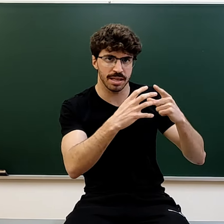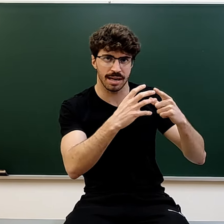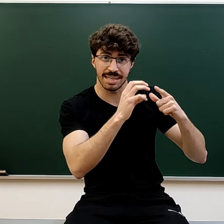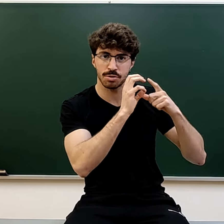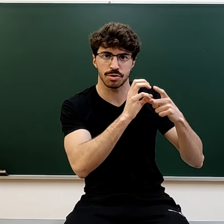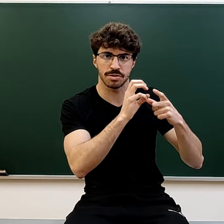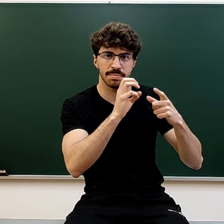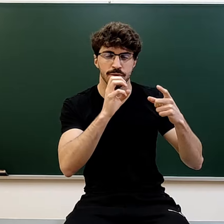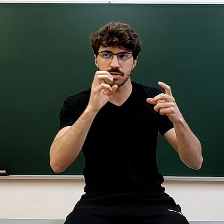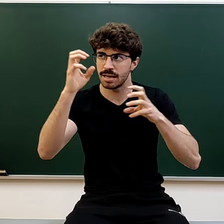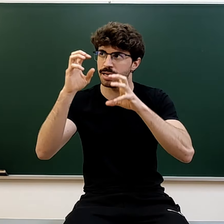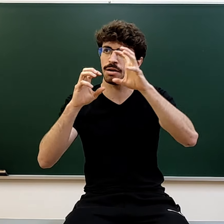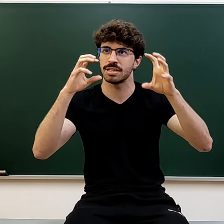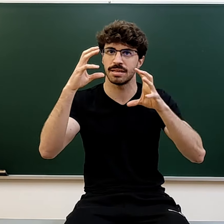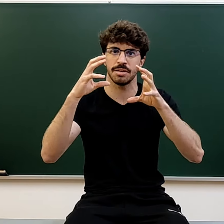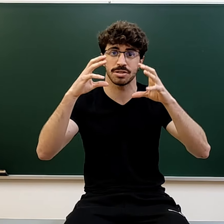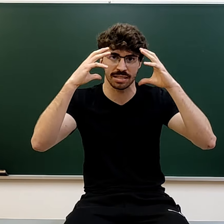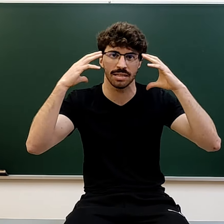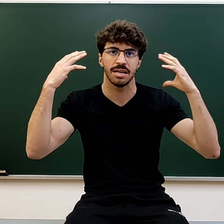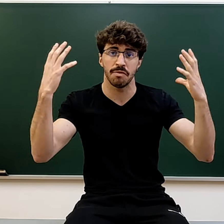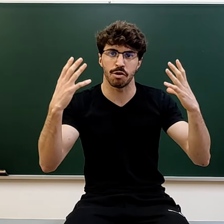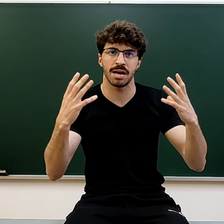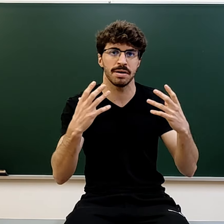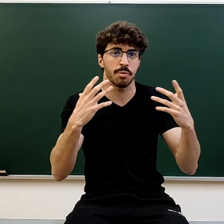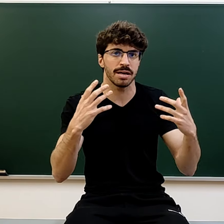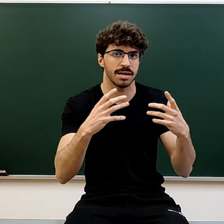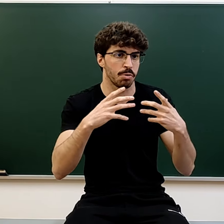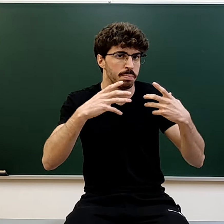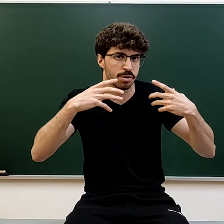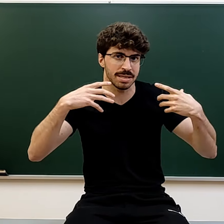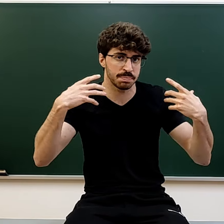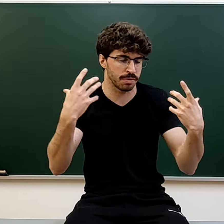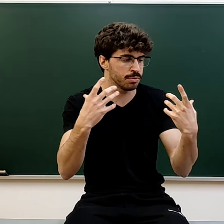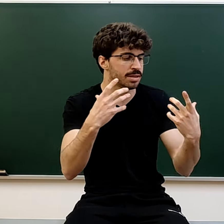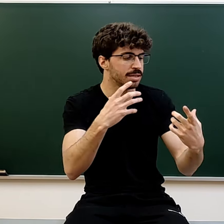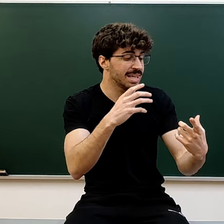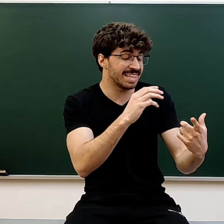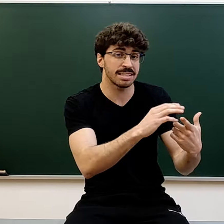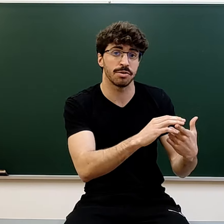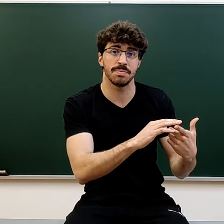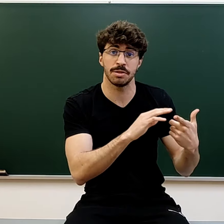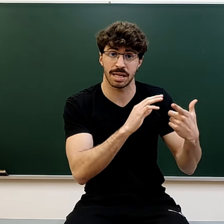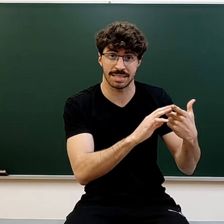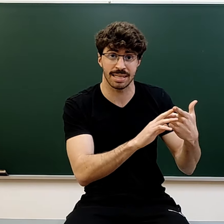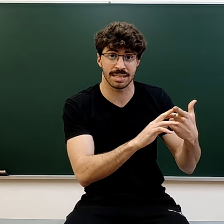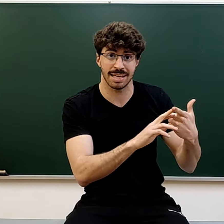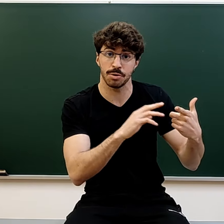integrar estos conceptos, ligarlos entre ellos y así formarme una idea un poco más profunda de este conocimiento que me están enseñando